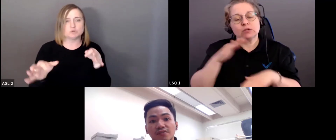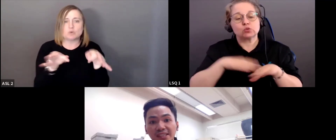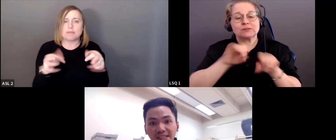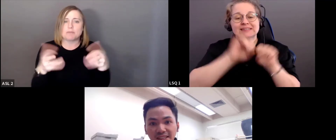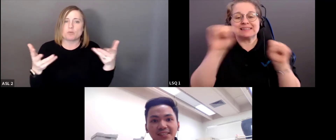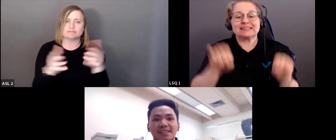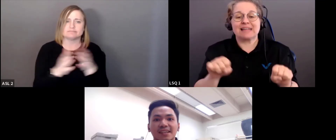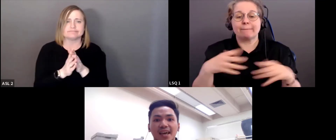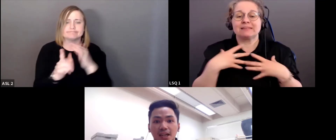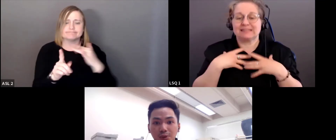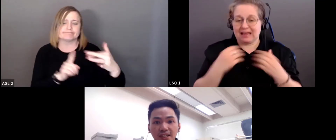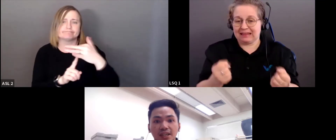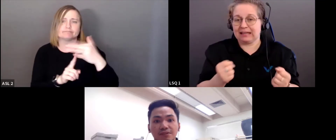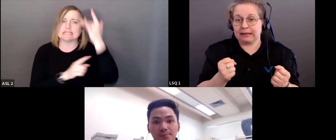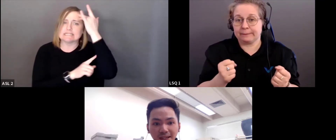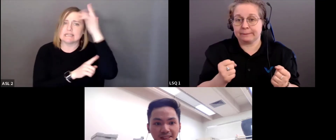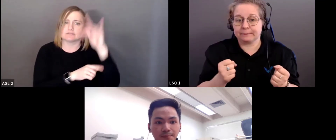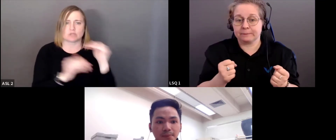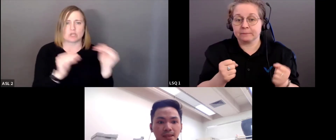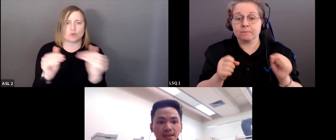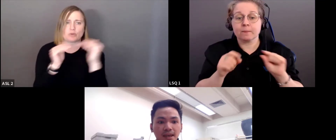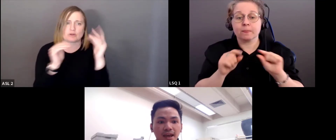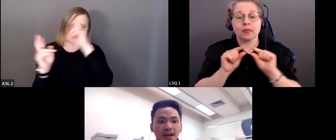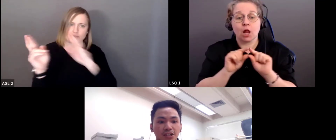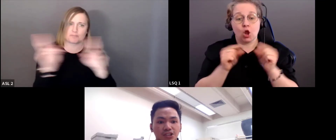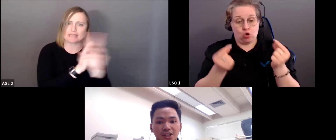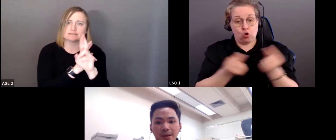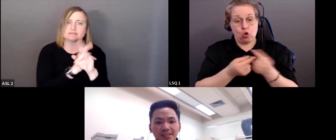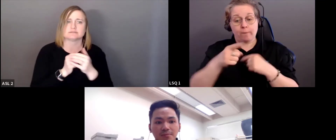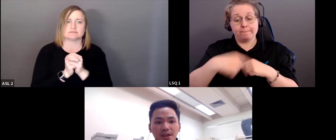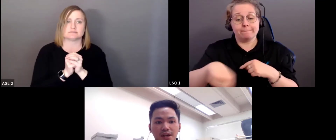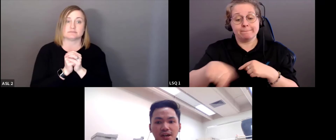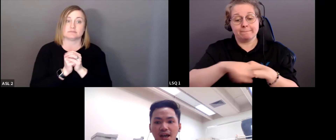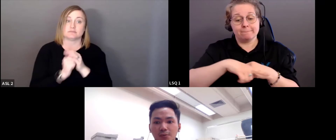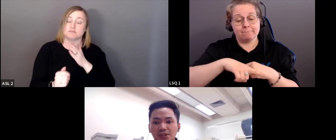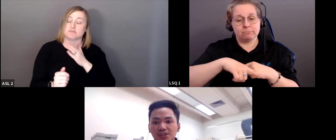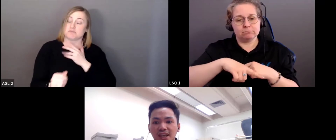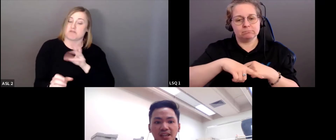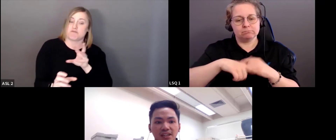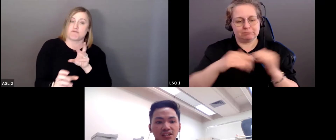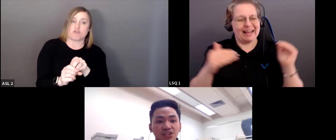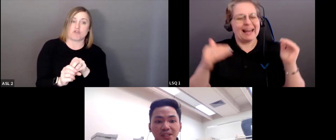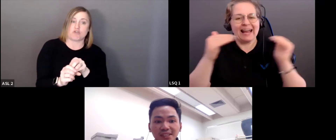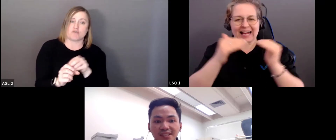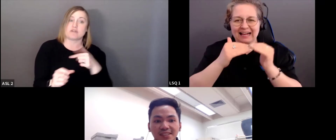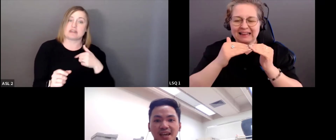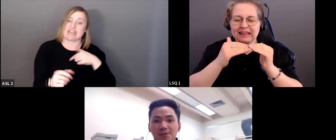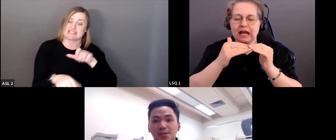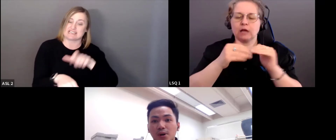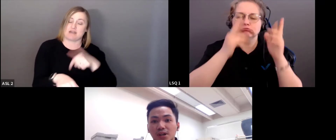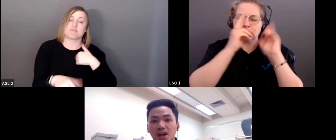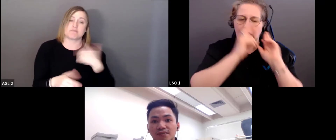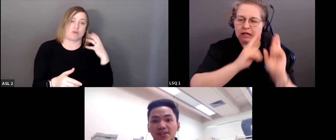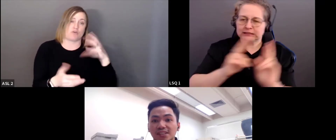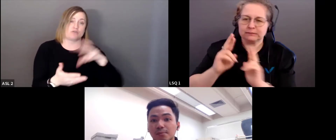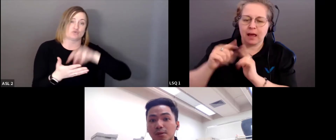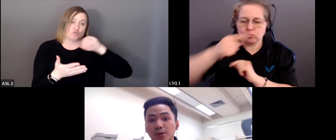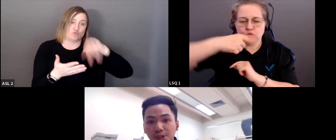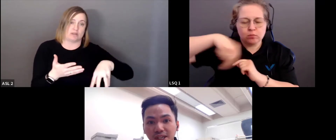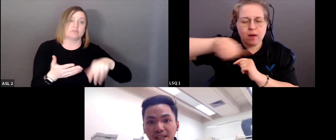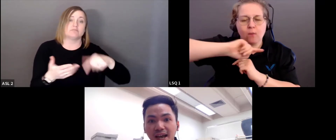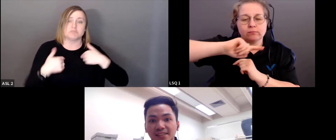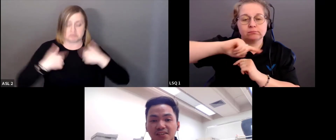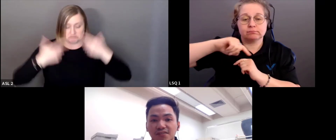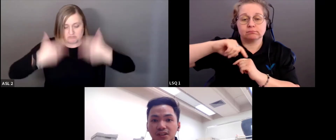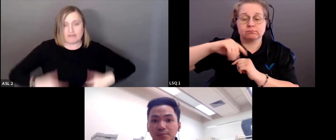Bon, ce groupe, je dirais que c'est un groupe où il y a de l'équité, du respect. J'étais à l